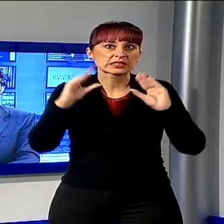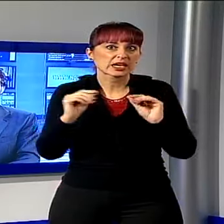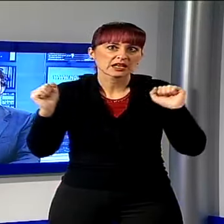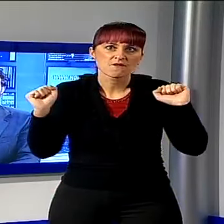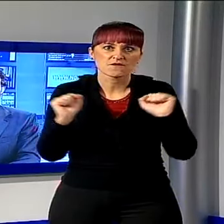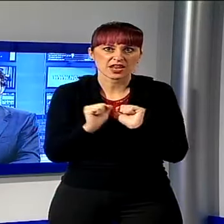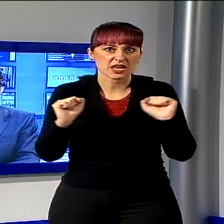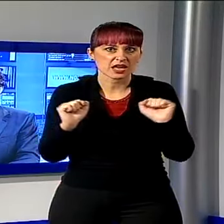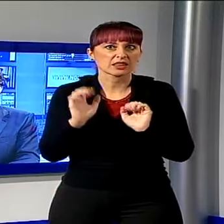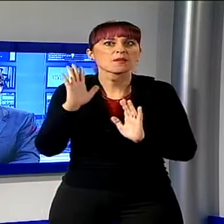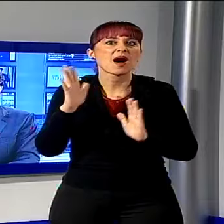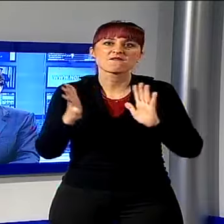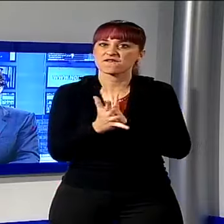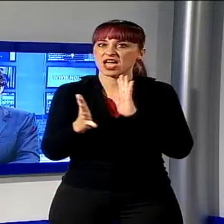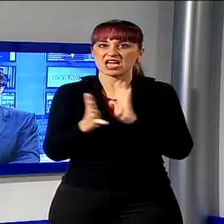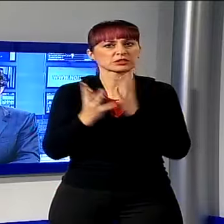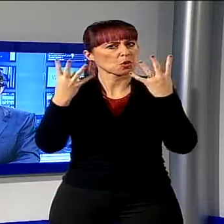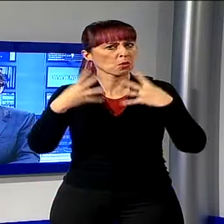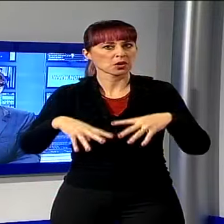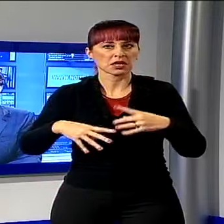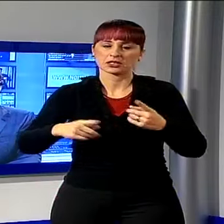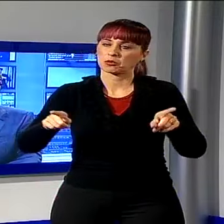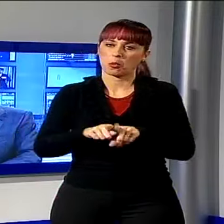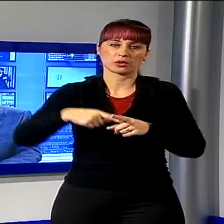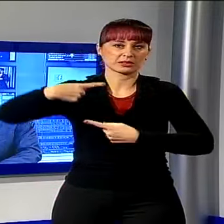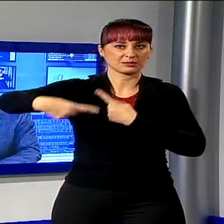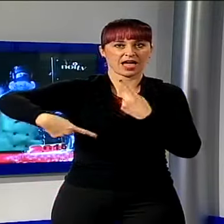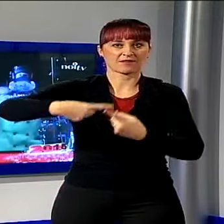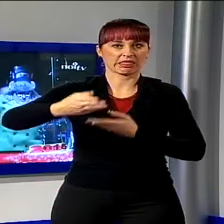fermato le tante feste organizzate in piazza.